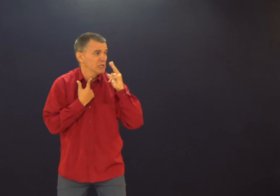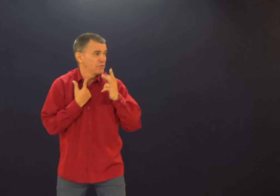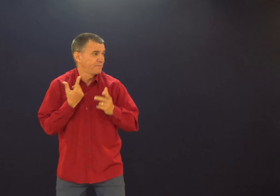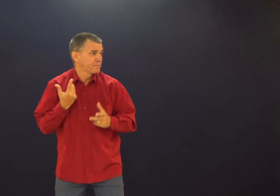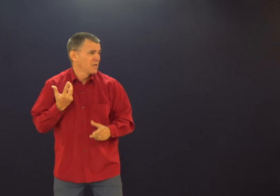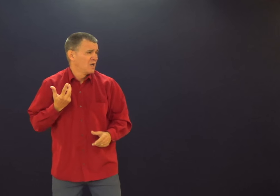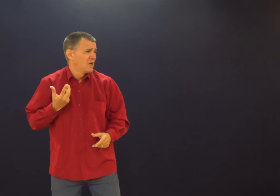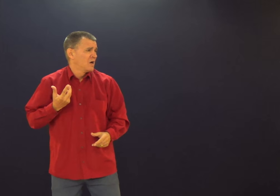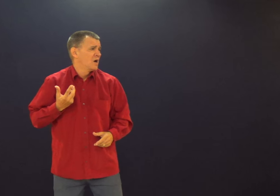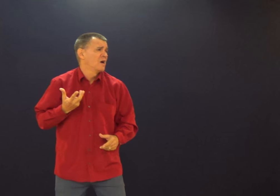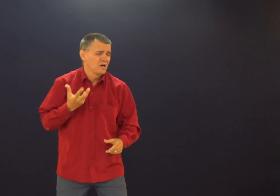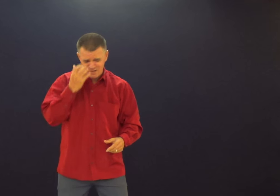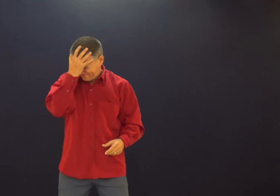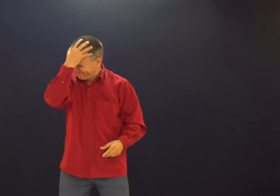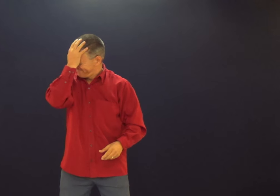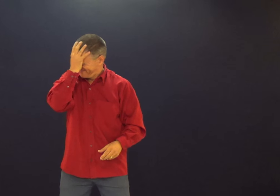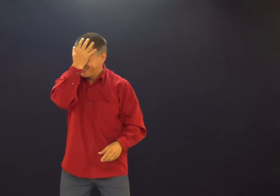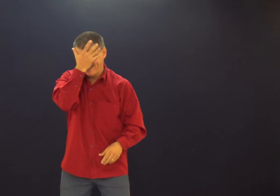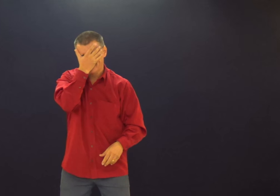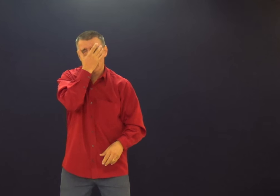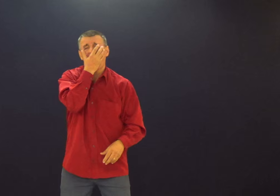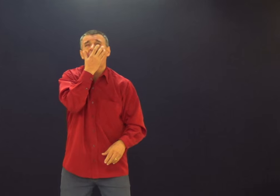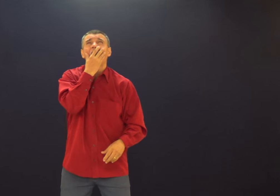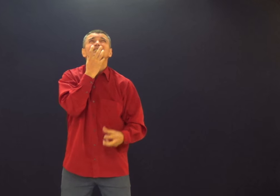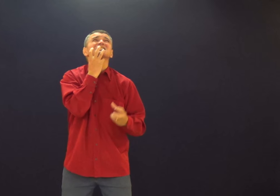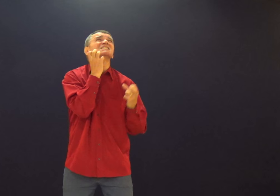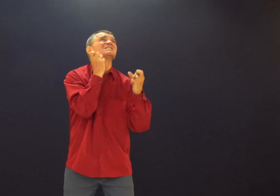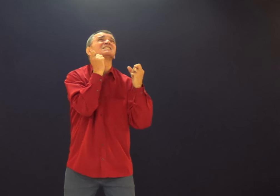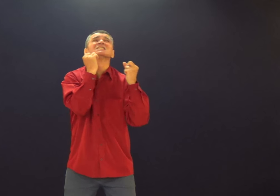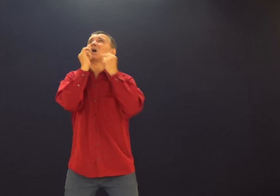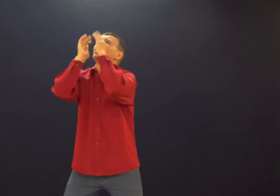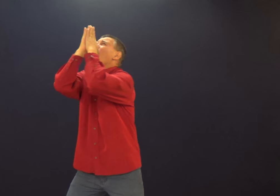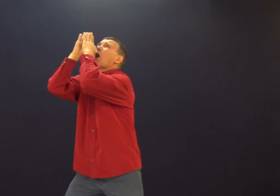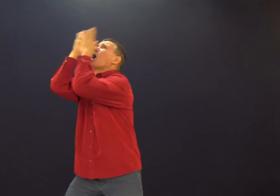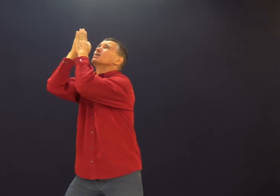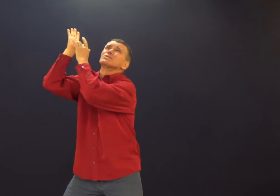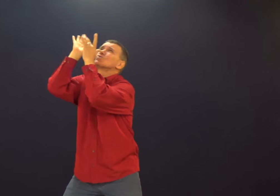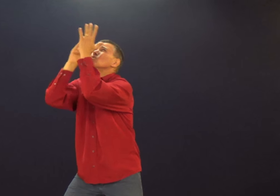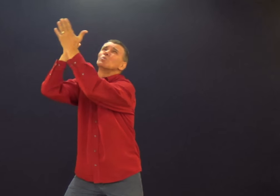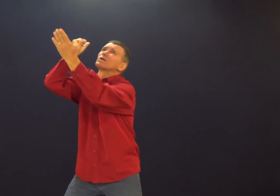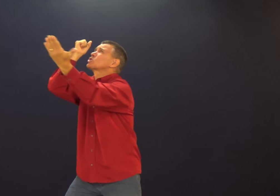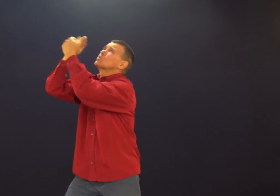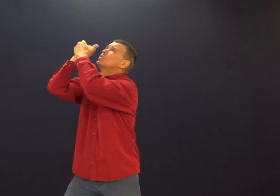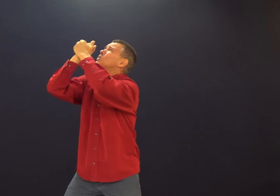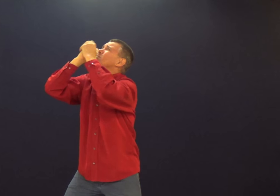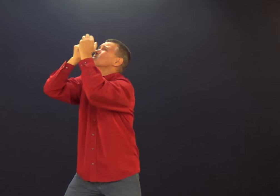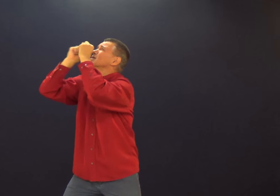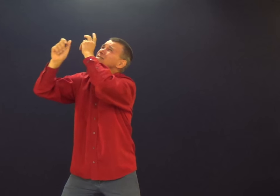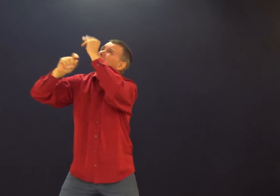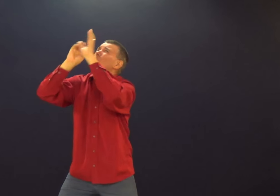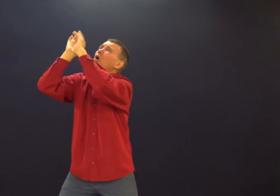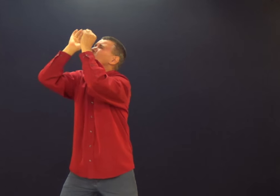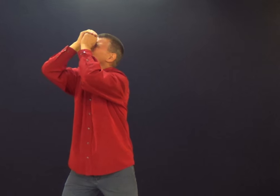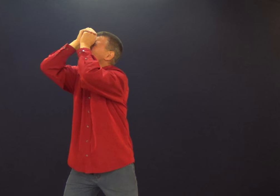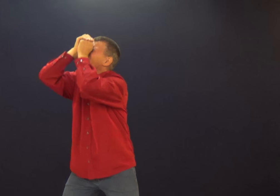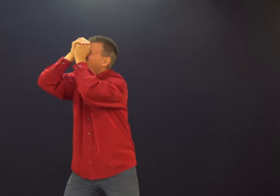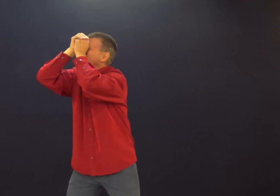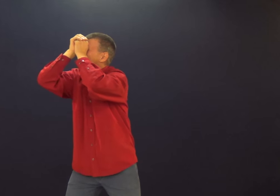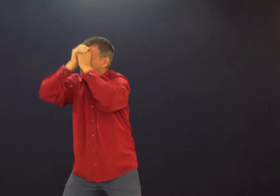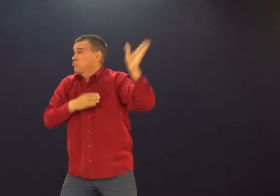aí tem vontade de tomar alguma coisa alcoólica, e você se morde. E Por favor, Jesus, me ajuda. Em nome de Jesus,